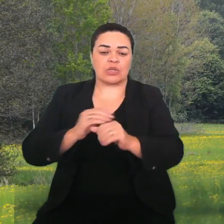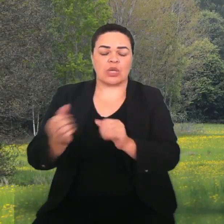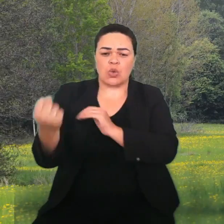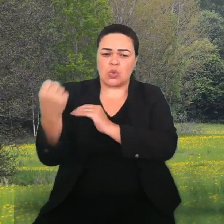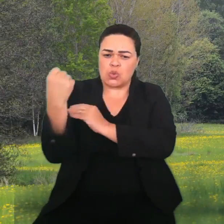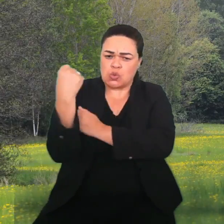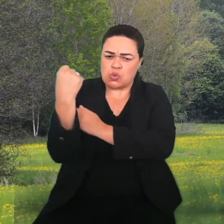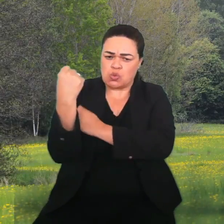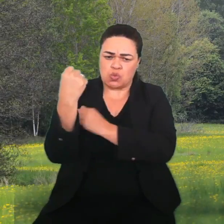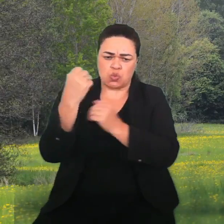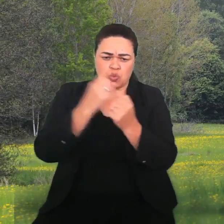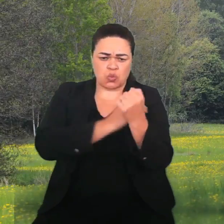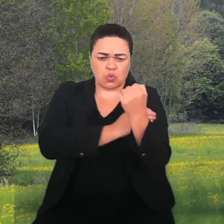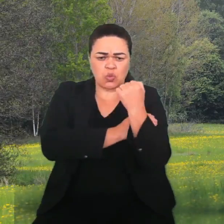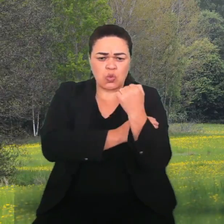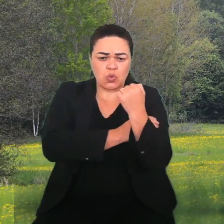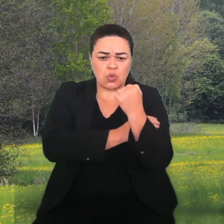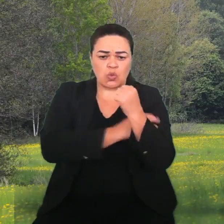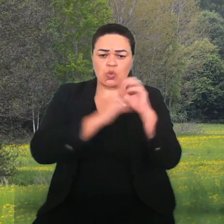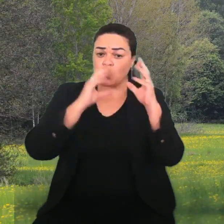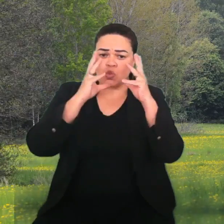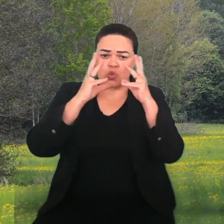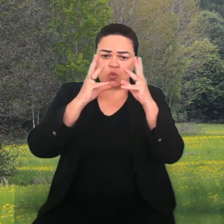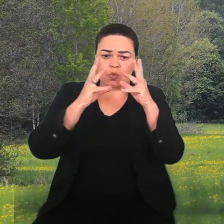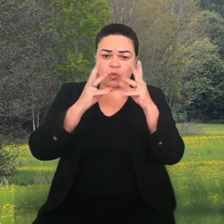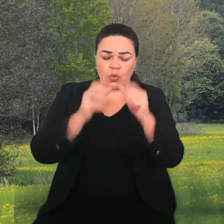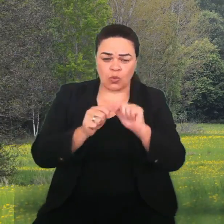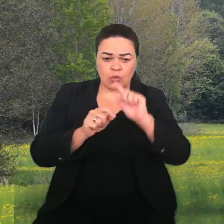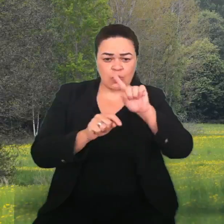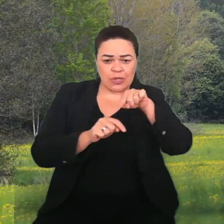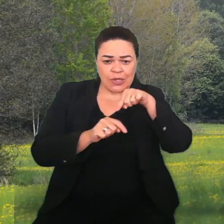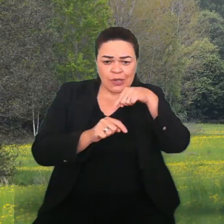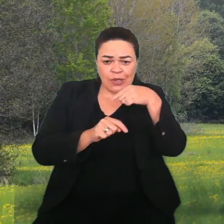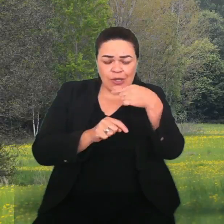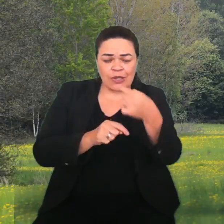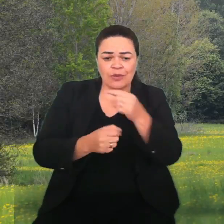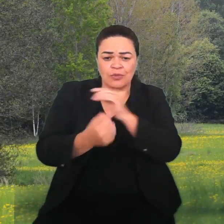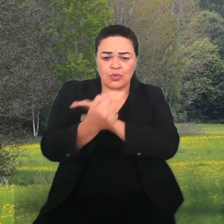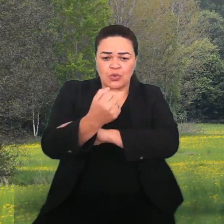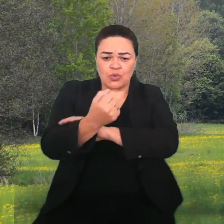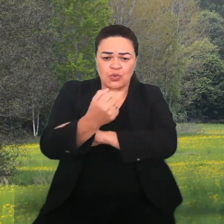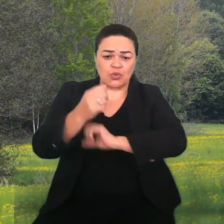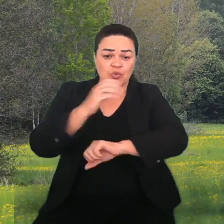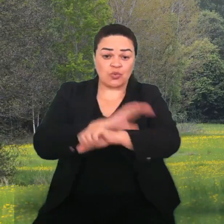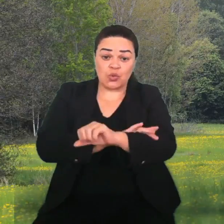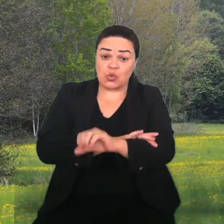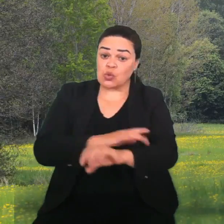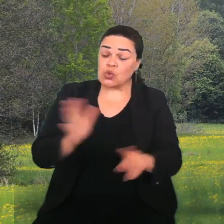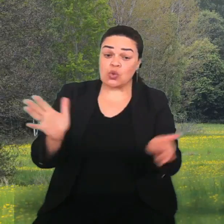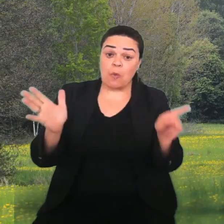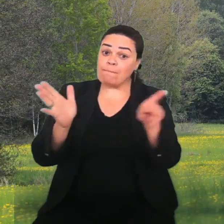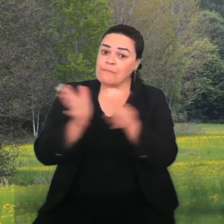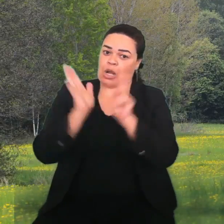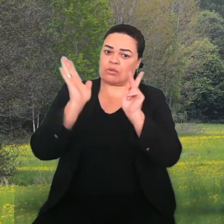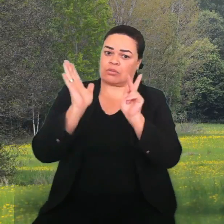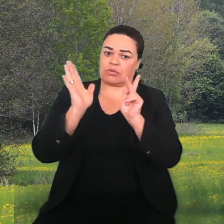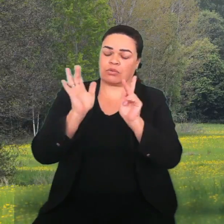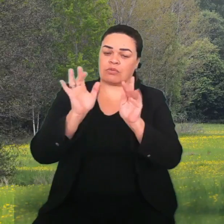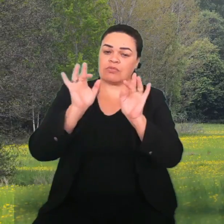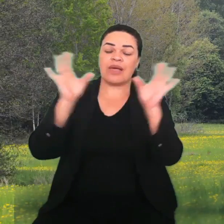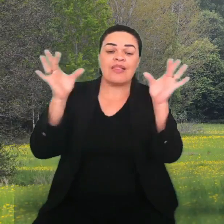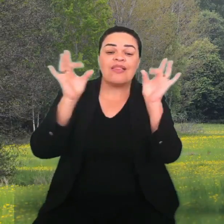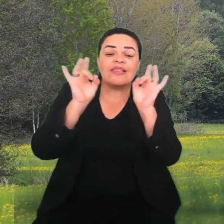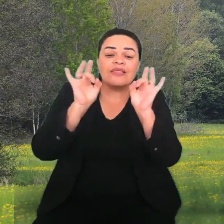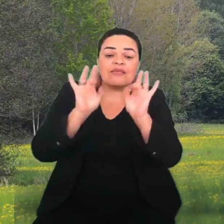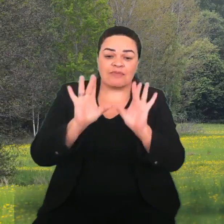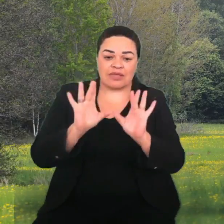começam com as cadeias musculares globais e evoluem para as cadeias musculares específicas, nos quais os